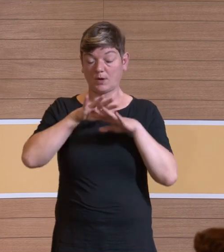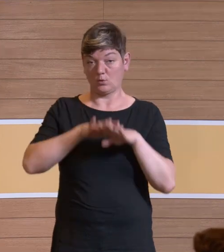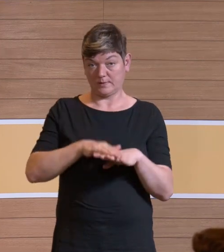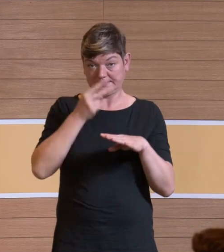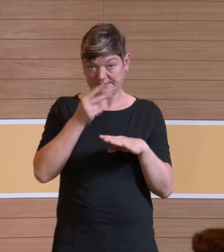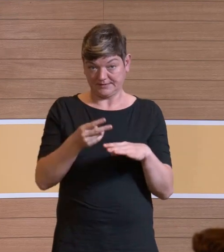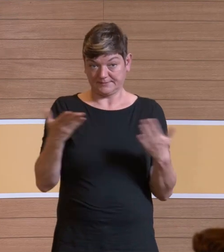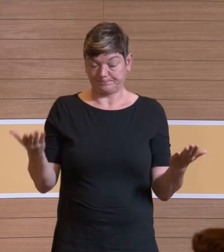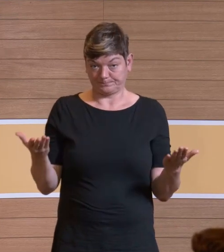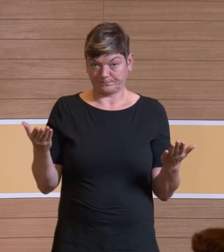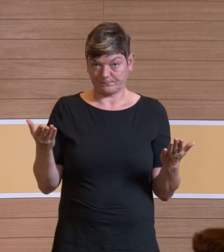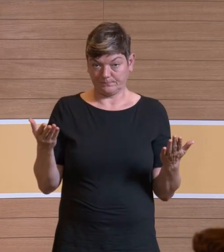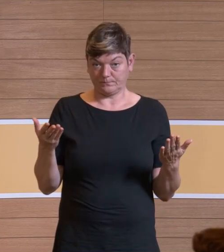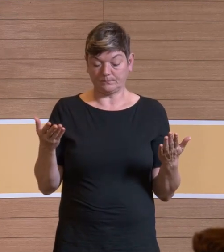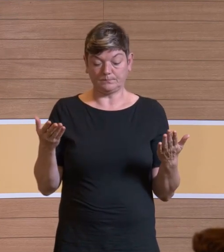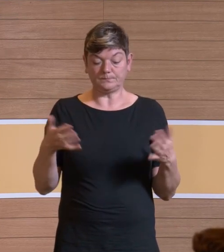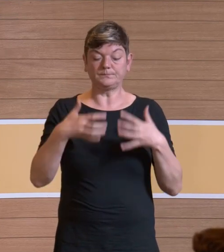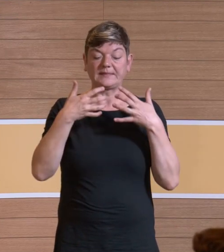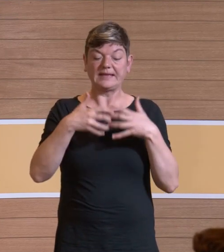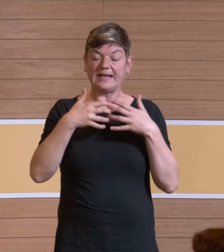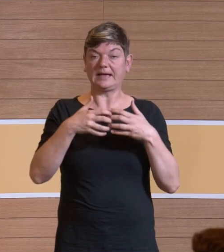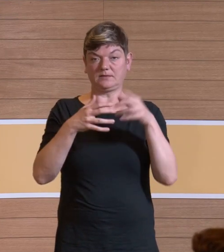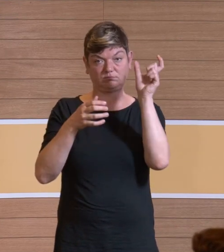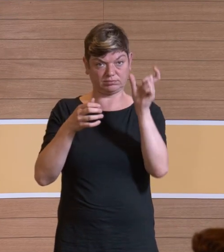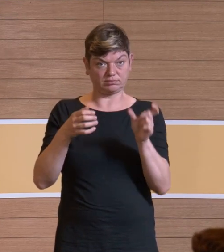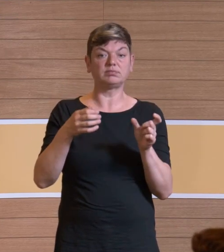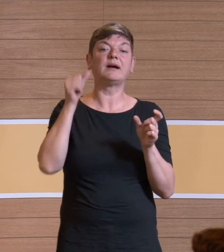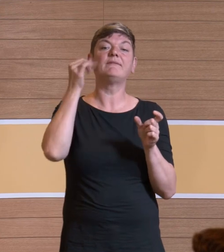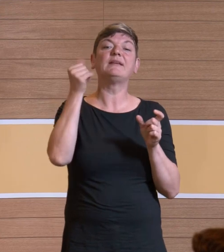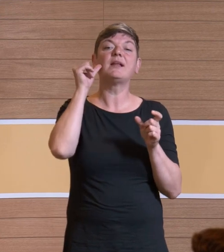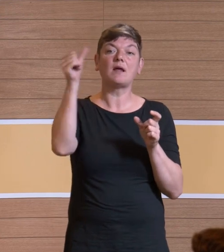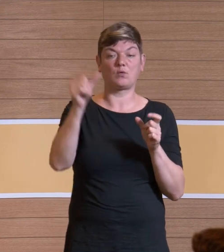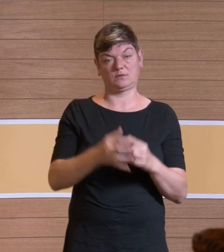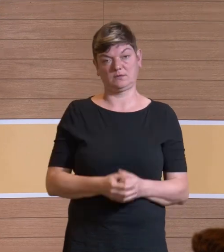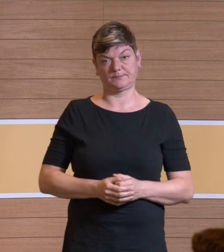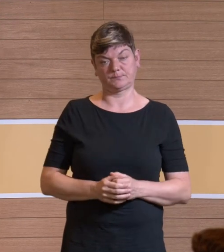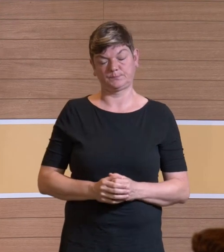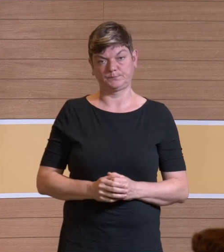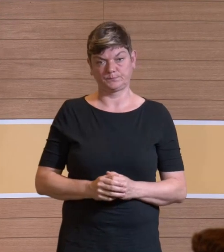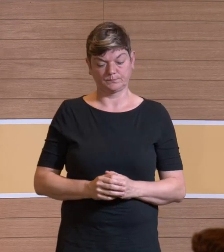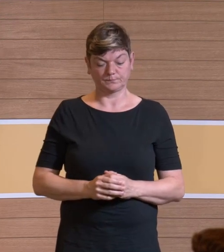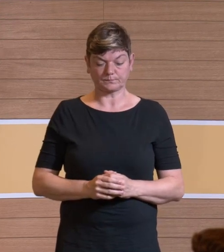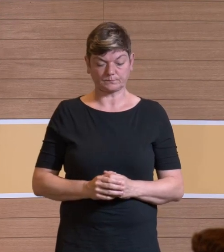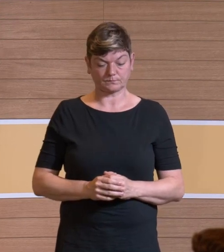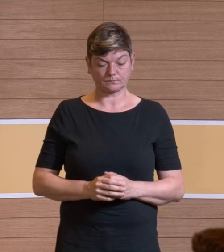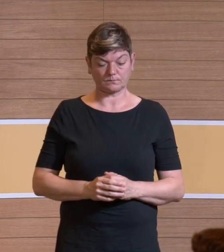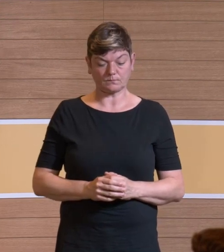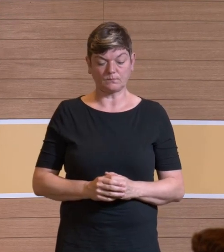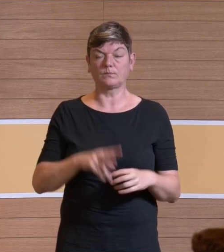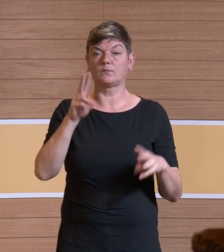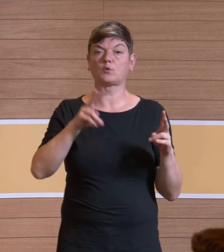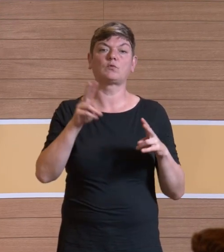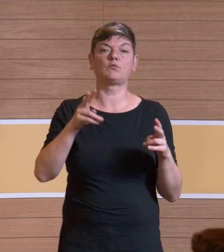Geräte, die wir uns auch angeguckt haben, wie laut sind die eigentlich, wir haben unterschiedliche Situationen betrachtet,